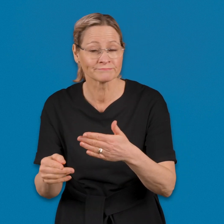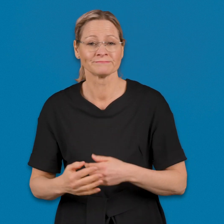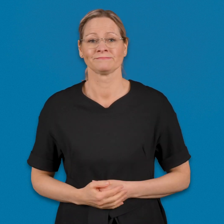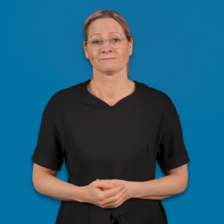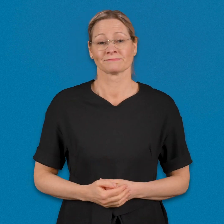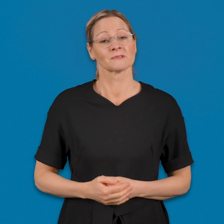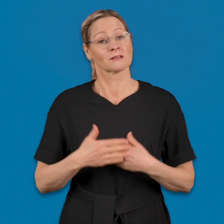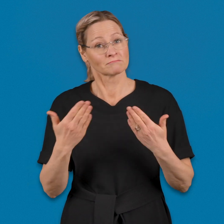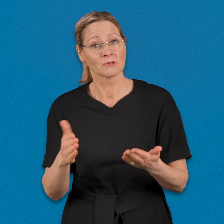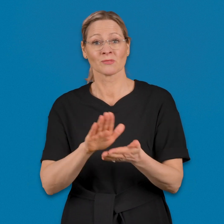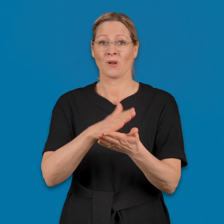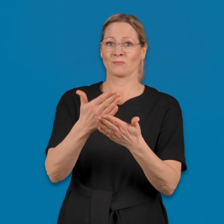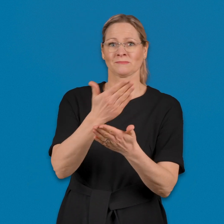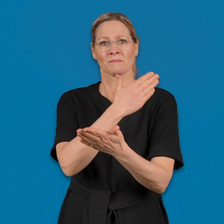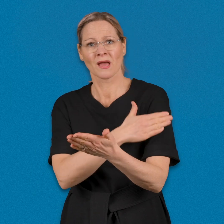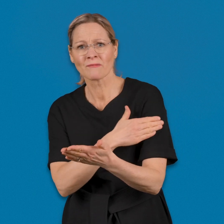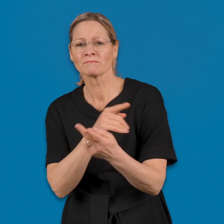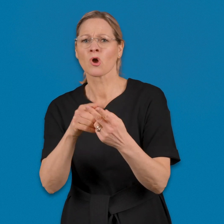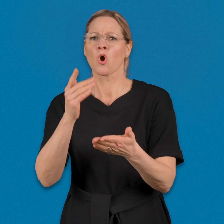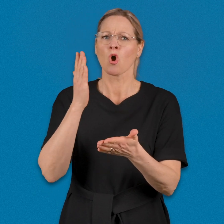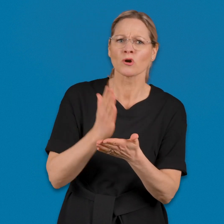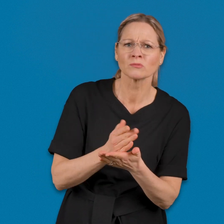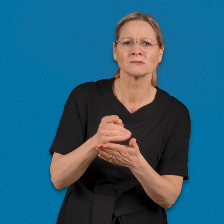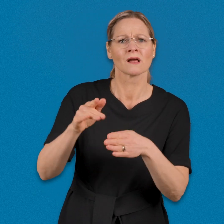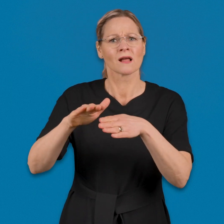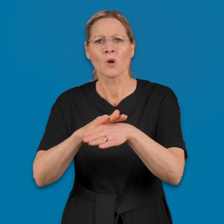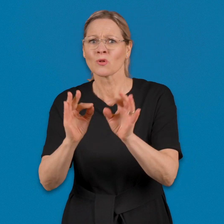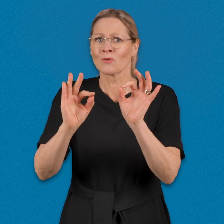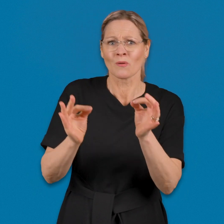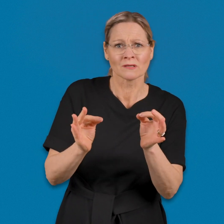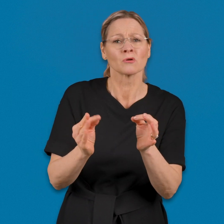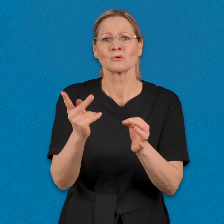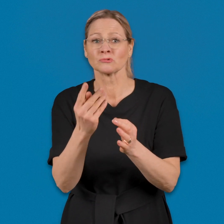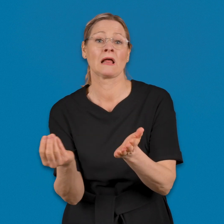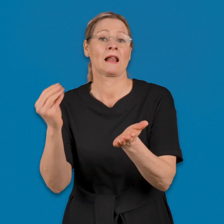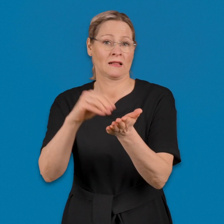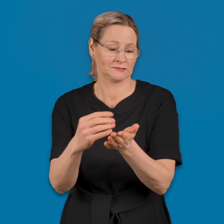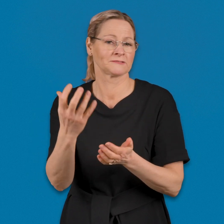Kysyä lisää tulkkauspalvelusta ja oikeudesta sen käyttöön.